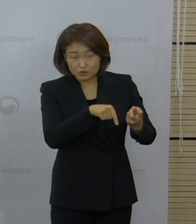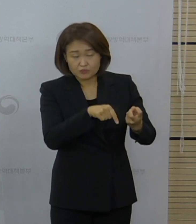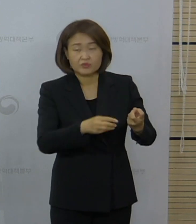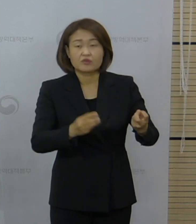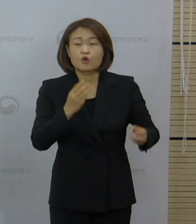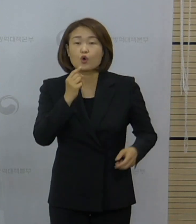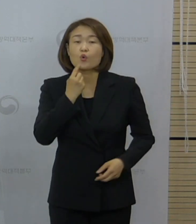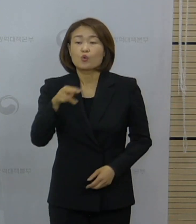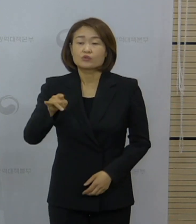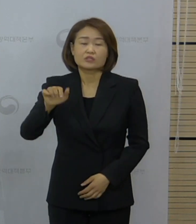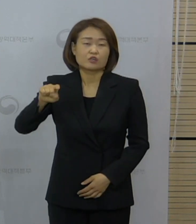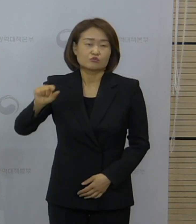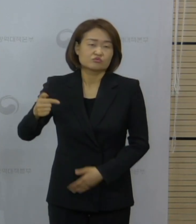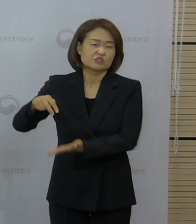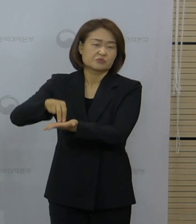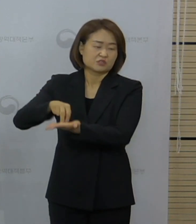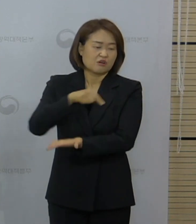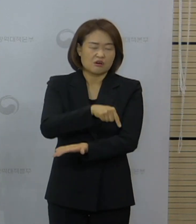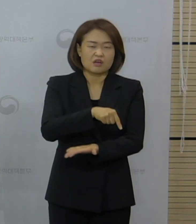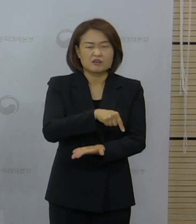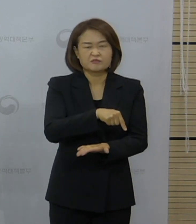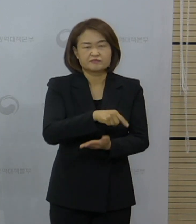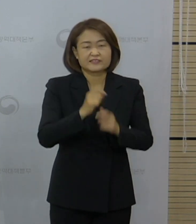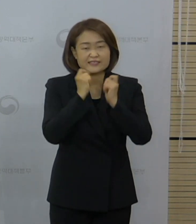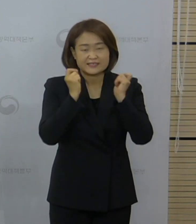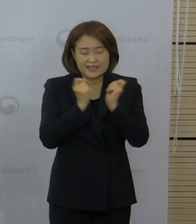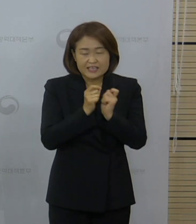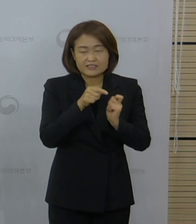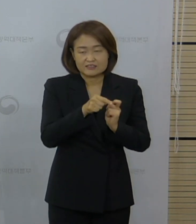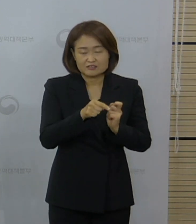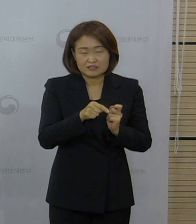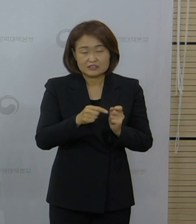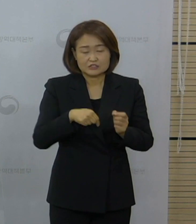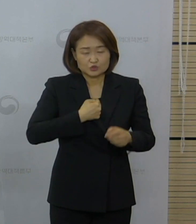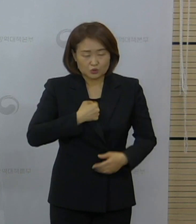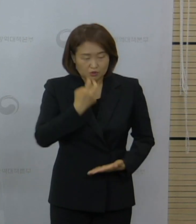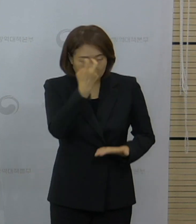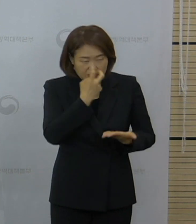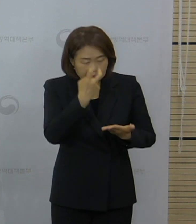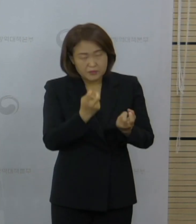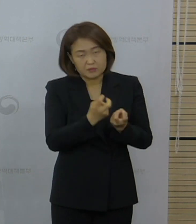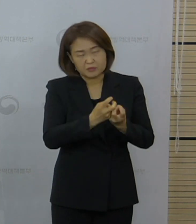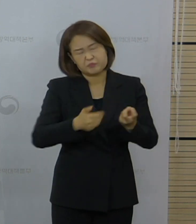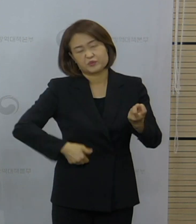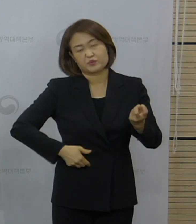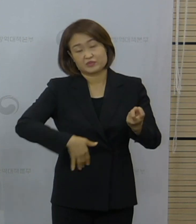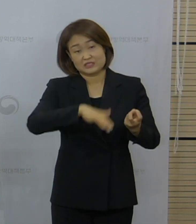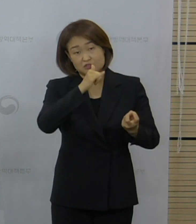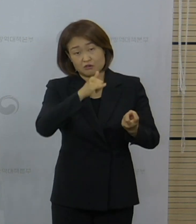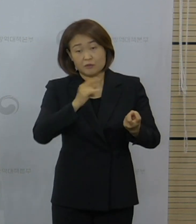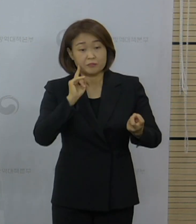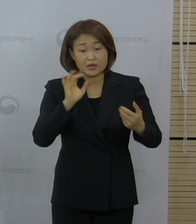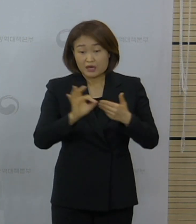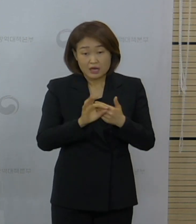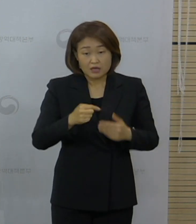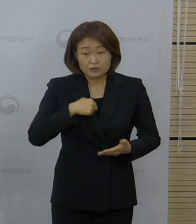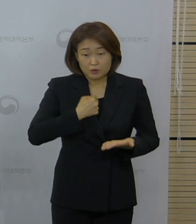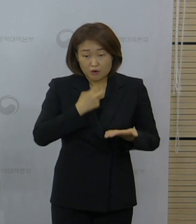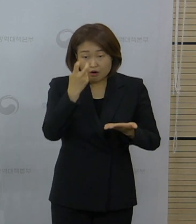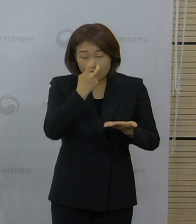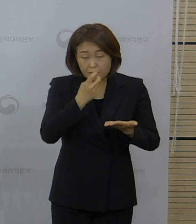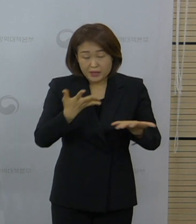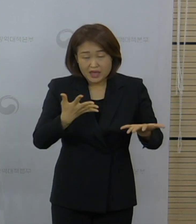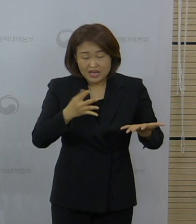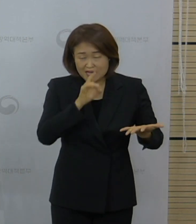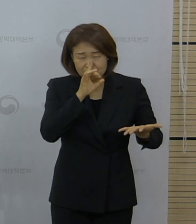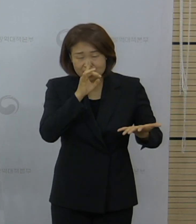필요하다고 보는지 또 그렇다면 어떤 용도로 활용할 수 있는지 궁금하다고 했습니다. 만약 도입이 어렵다면 그 이유는 무엇이고